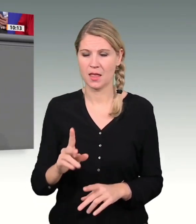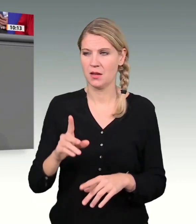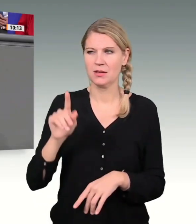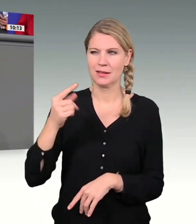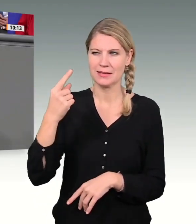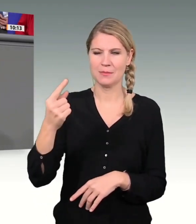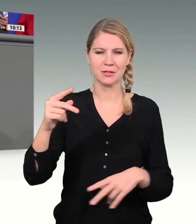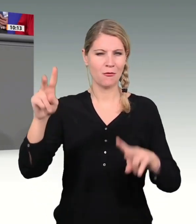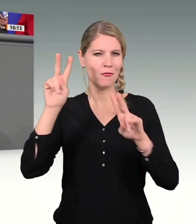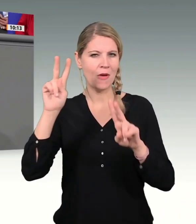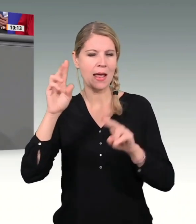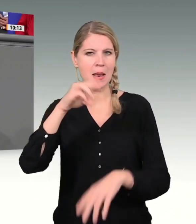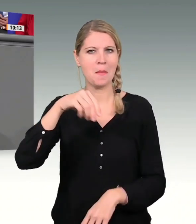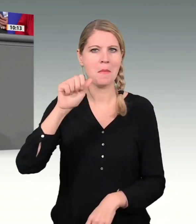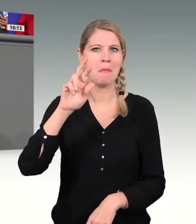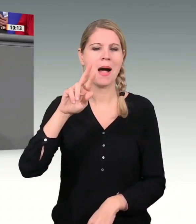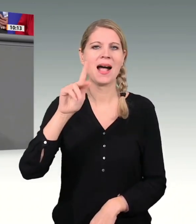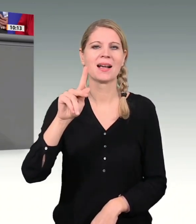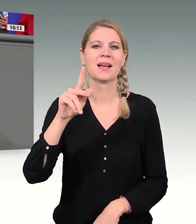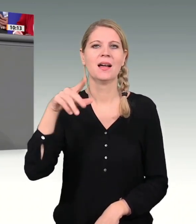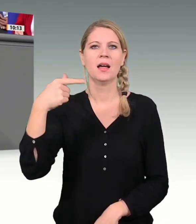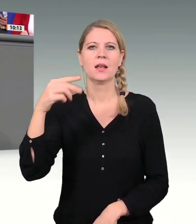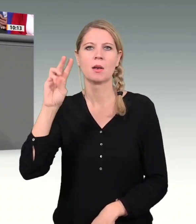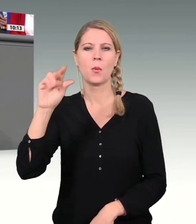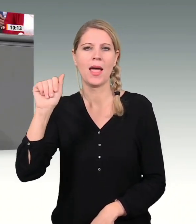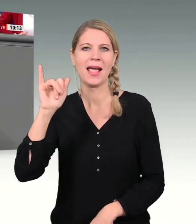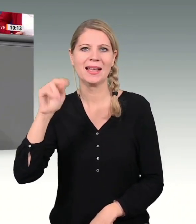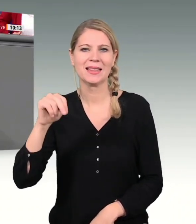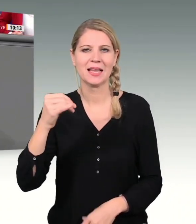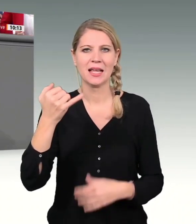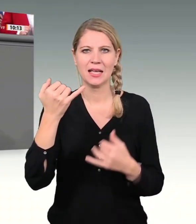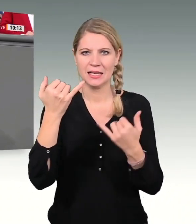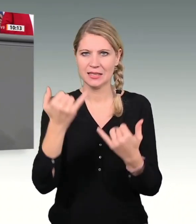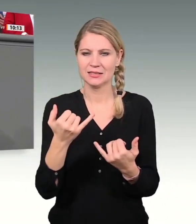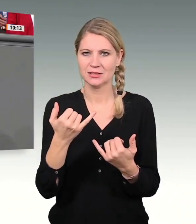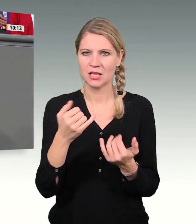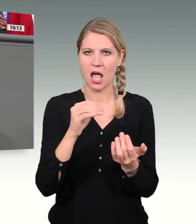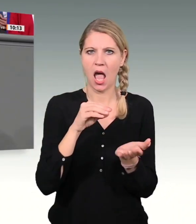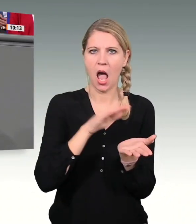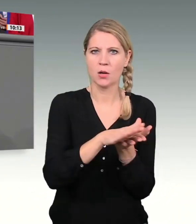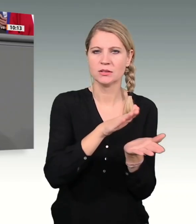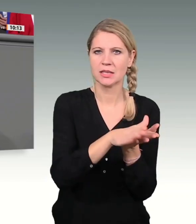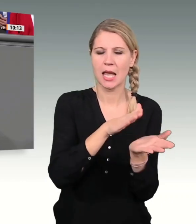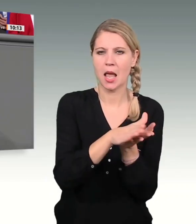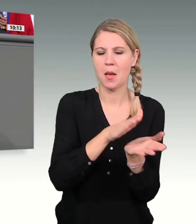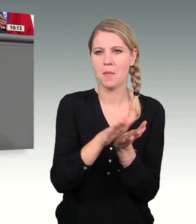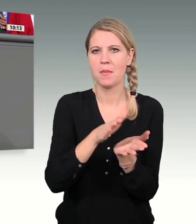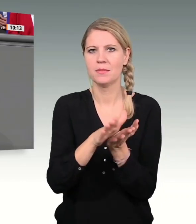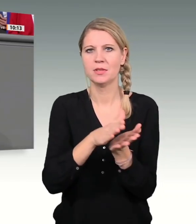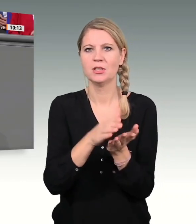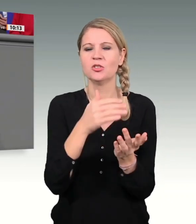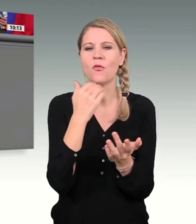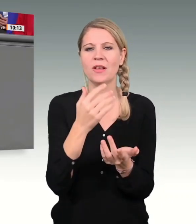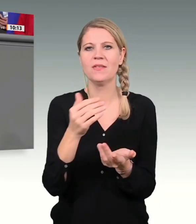Motto, Von jetzt an werde ich nur so viel ausgeben, wie ich einnehme, selbst wenn ich mir dafür Geld borge.